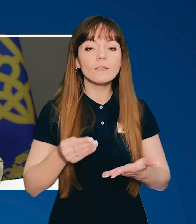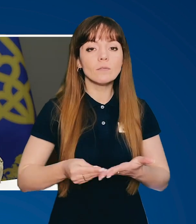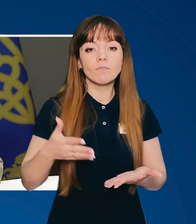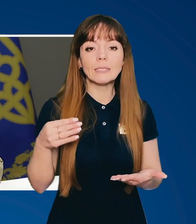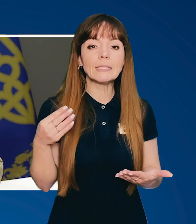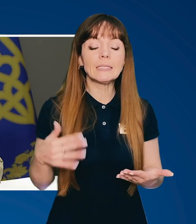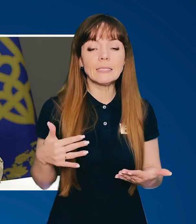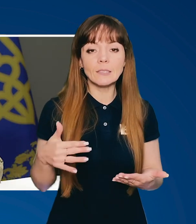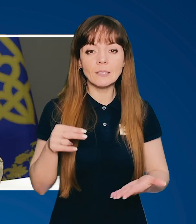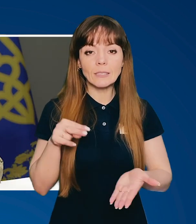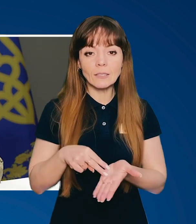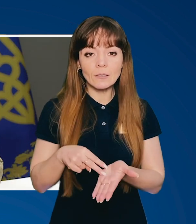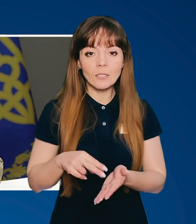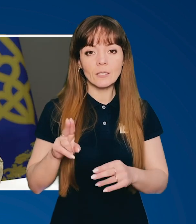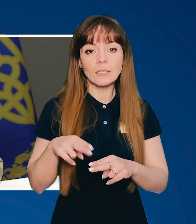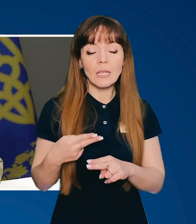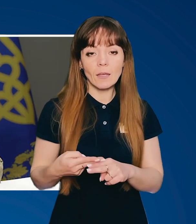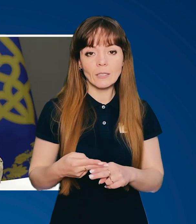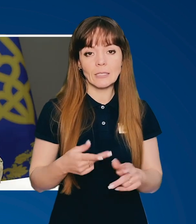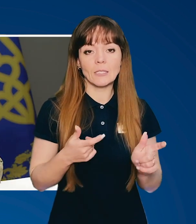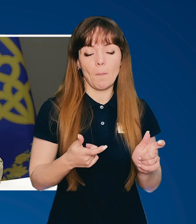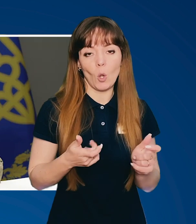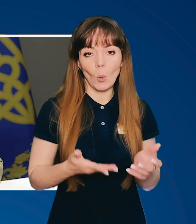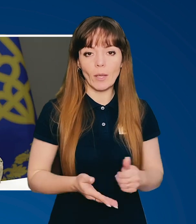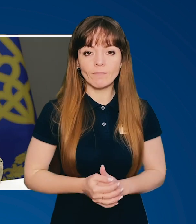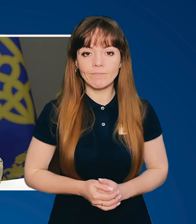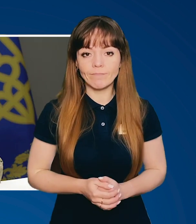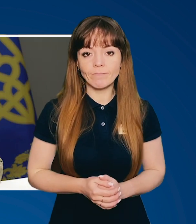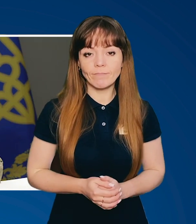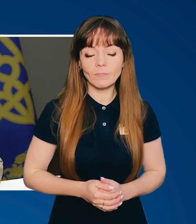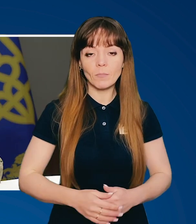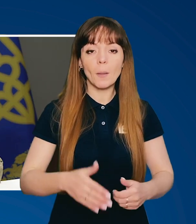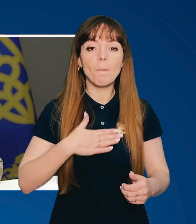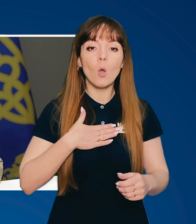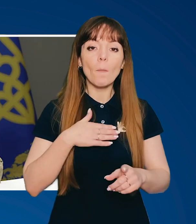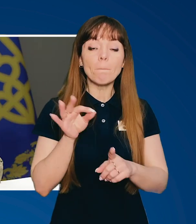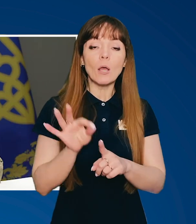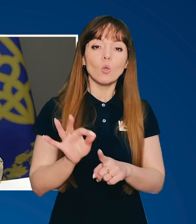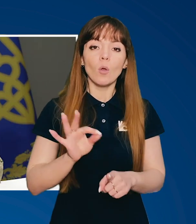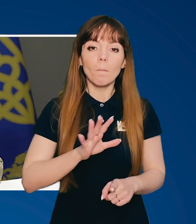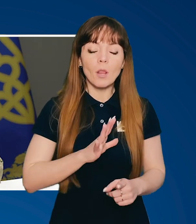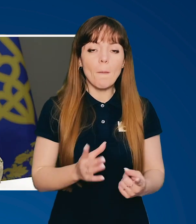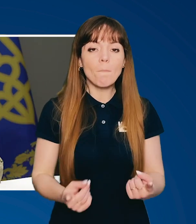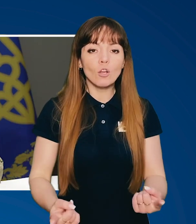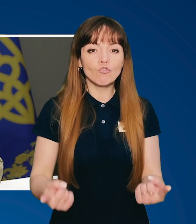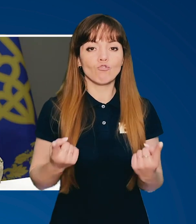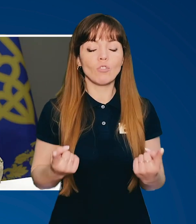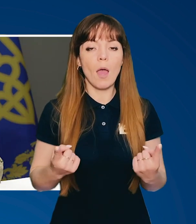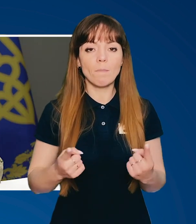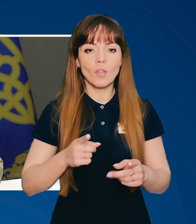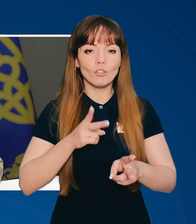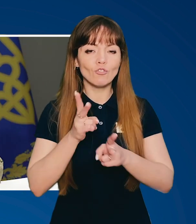де найвища цінність – це зброя. Моєю метою була масштабна